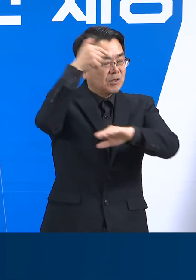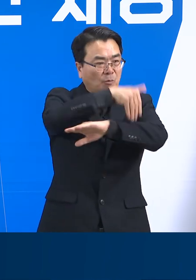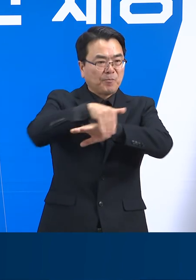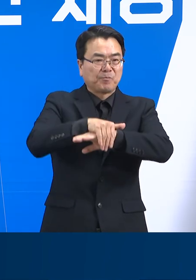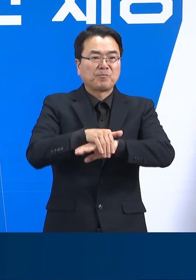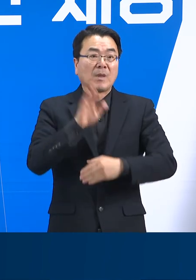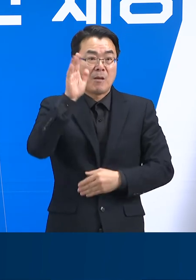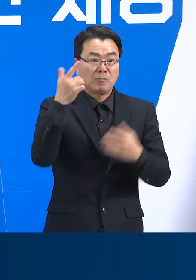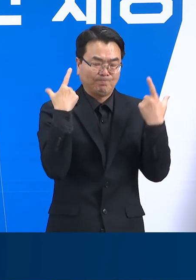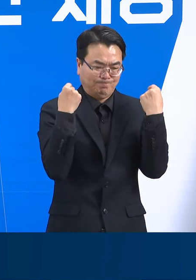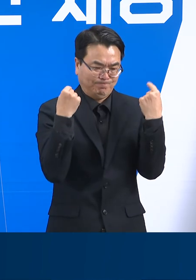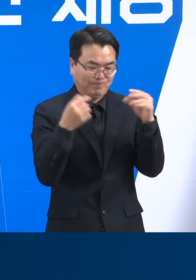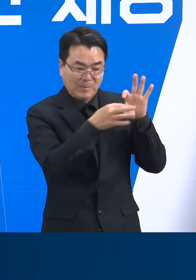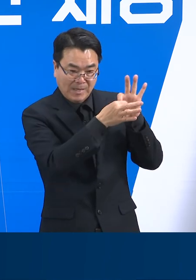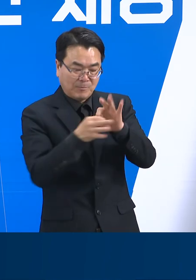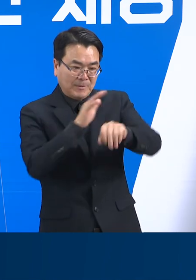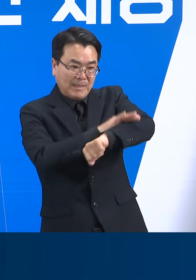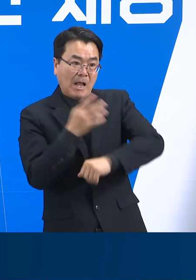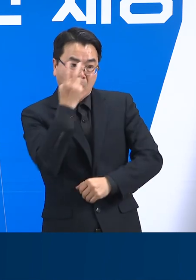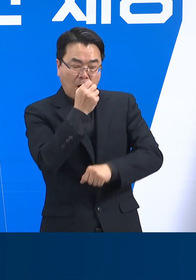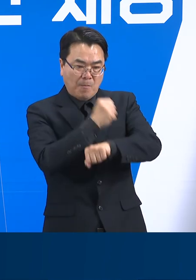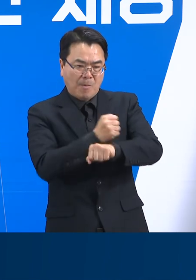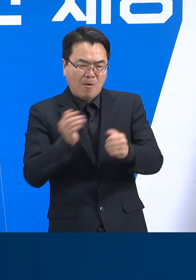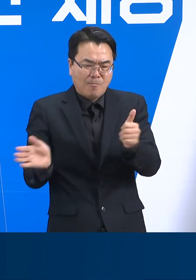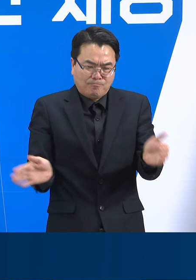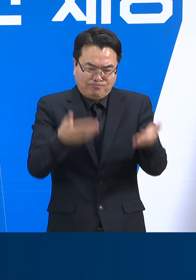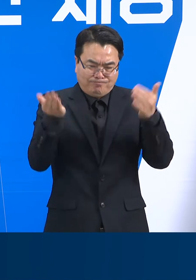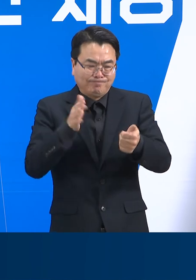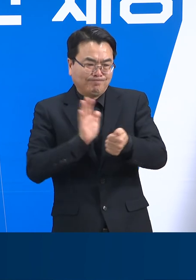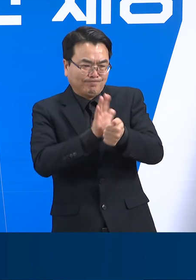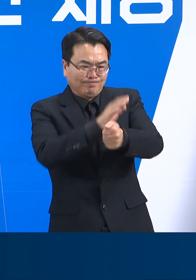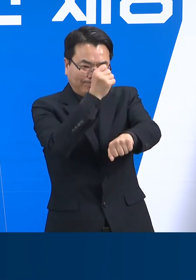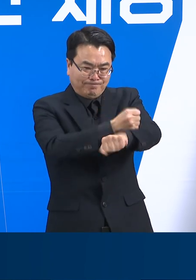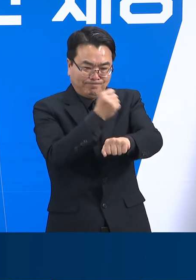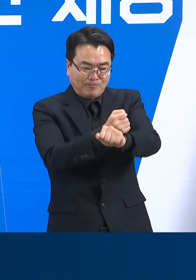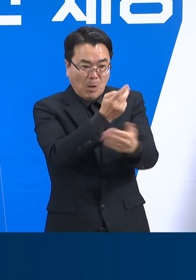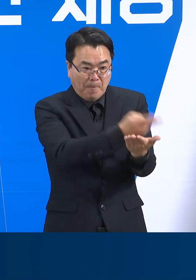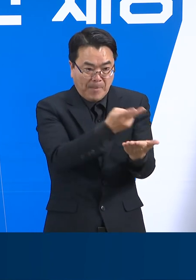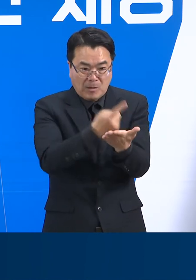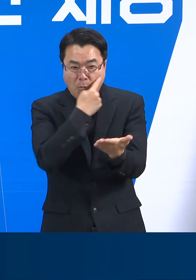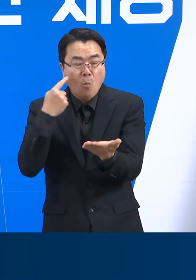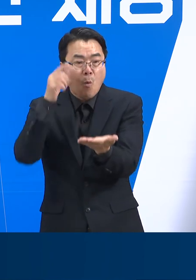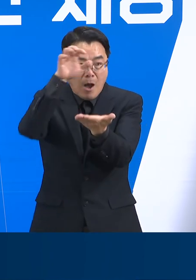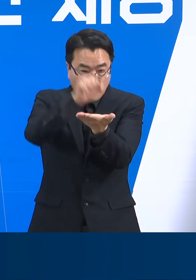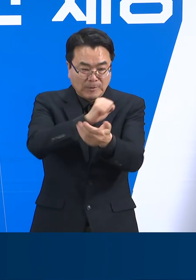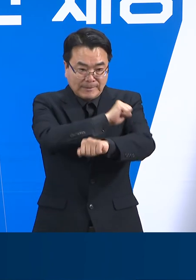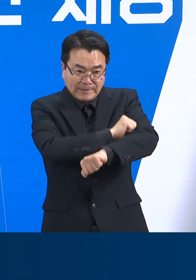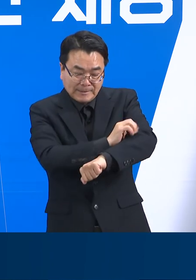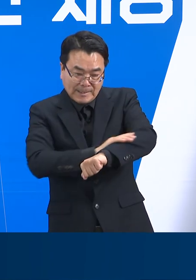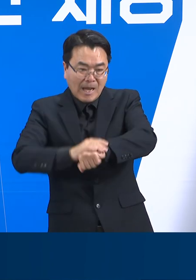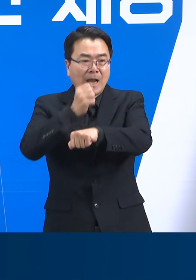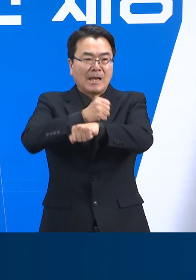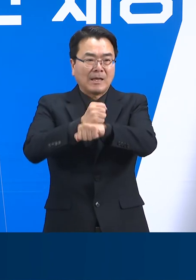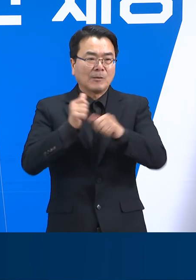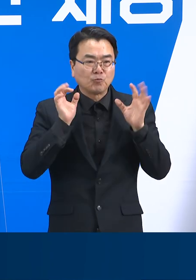앞으로도 지속적으로 병상 현황을 점검하고 통려하여 병상 확보에 차질이 없도록 황도에 나가겠습니다.